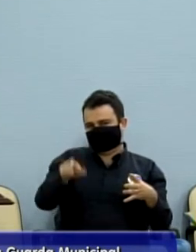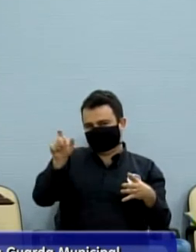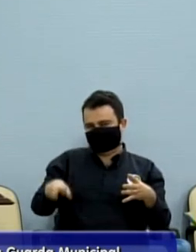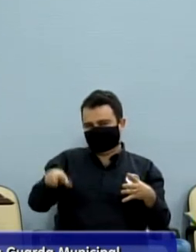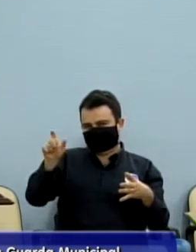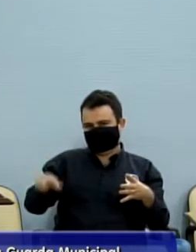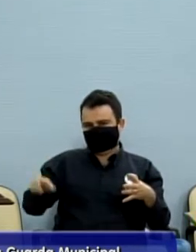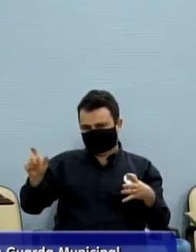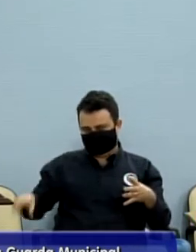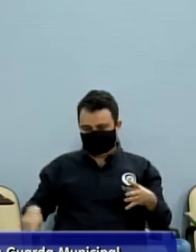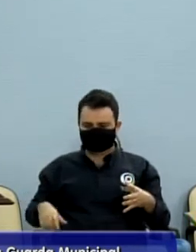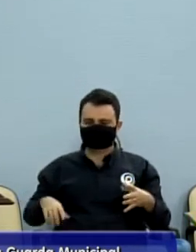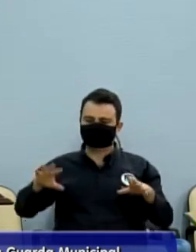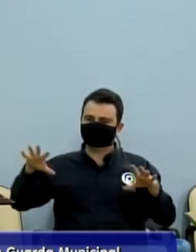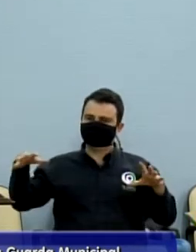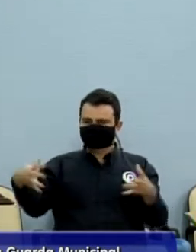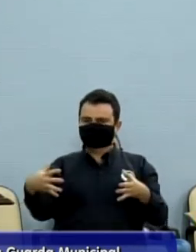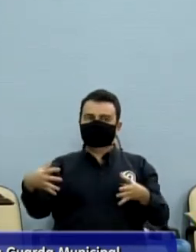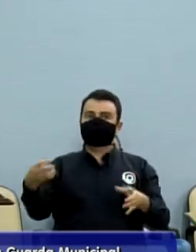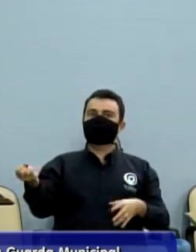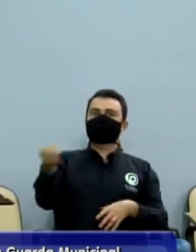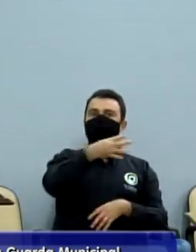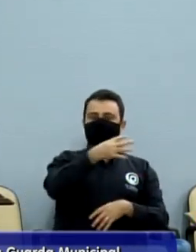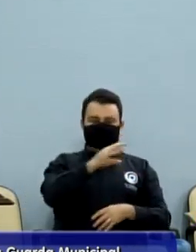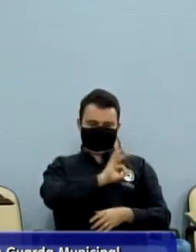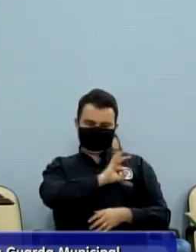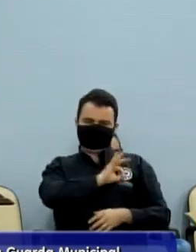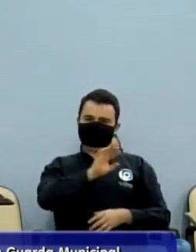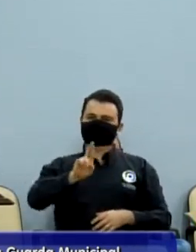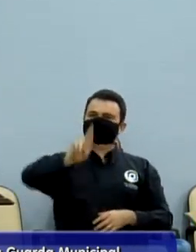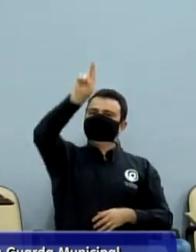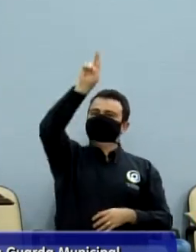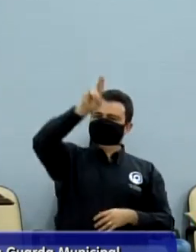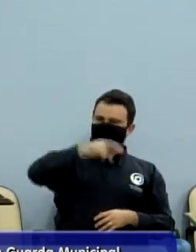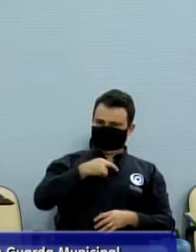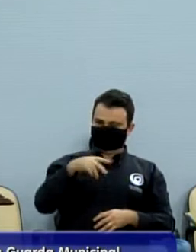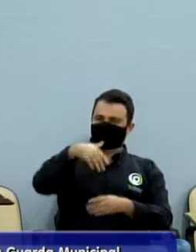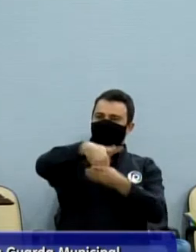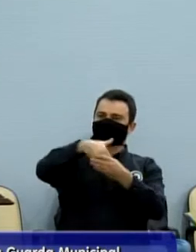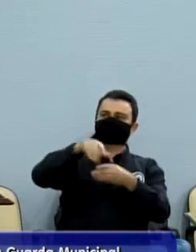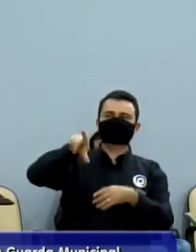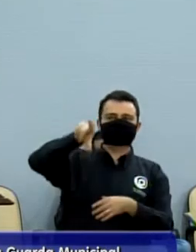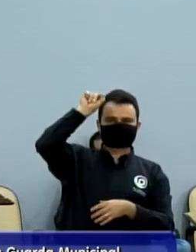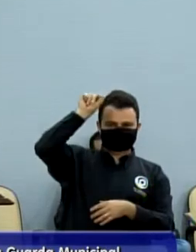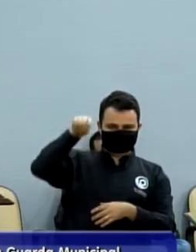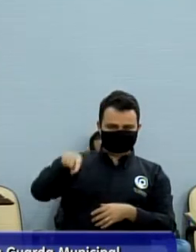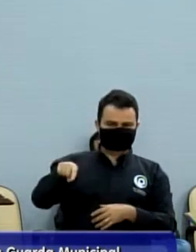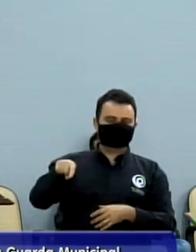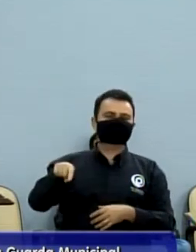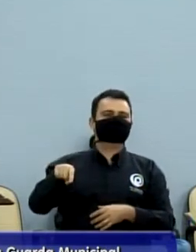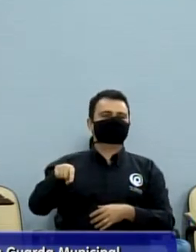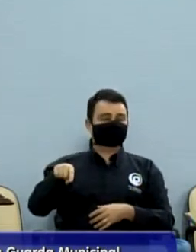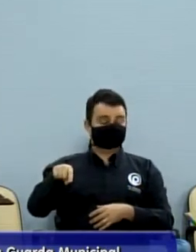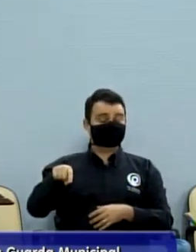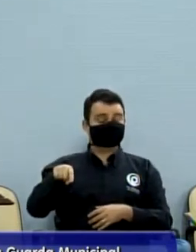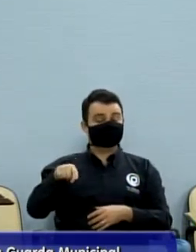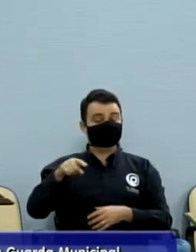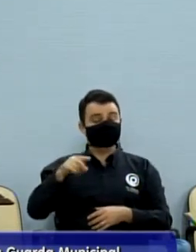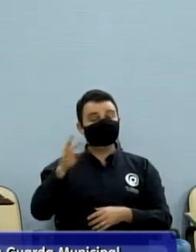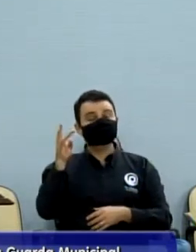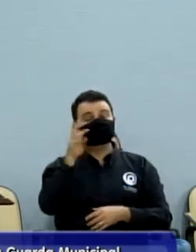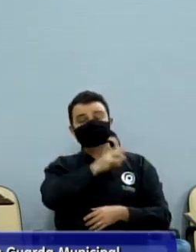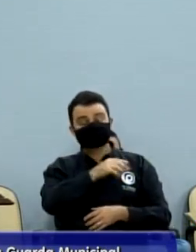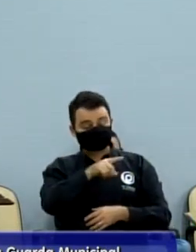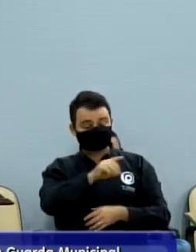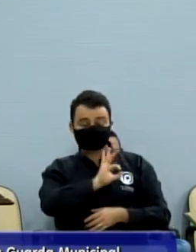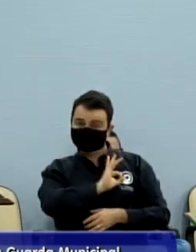Rodrigues. Parabenizar pela eleição, foi chapa única. Isso mostra a união da GCM na